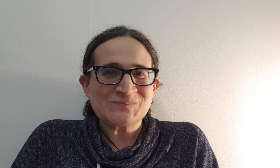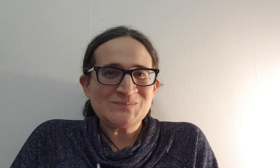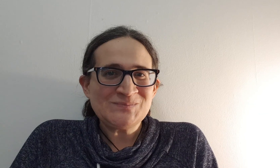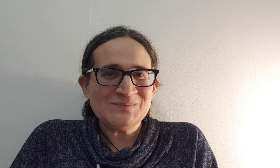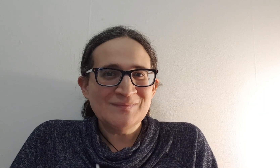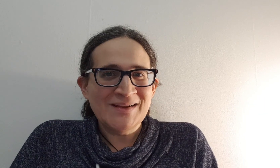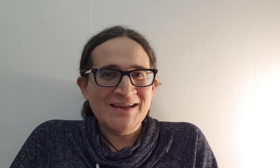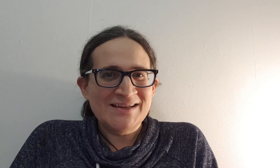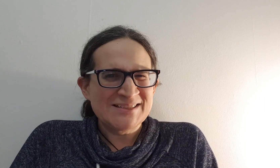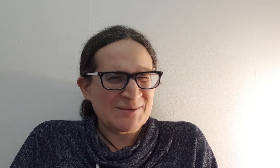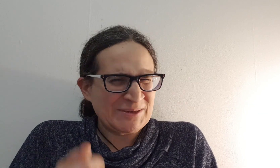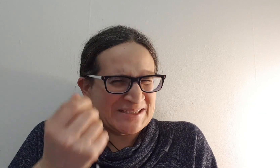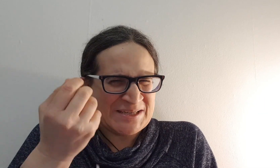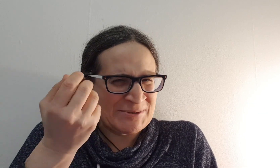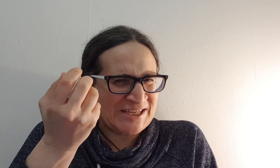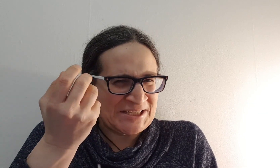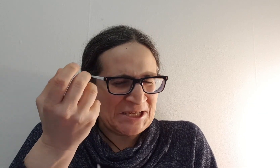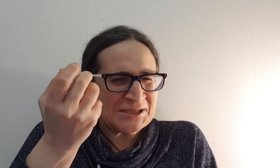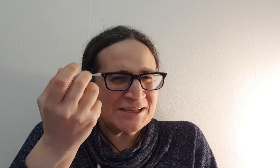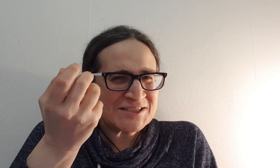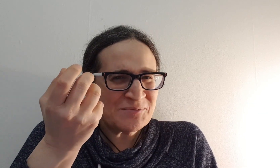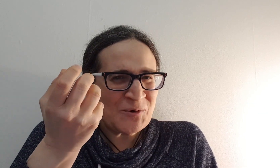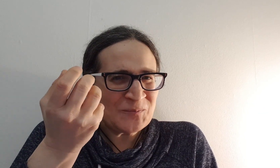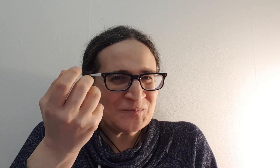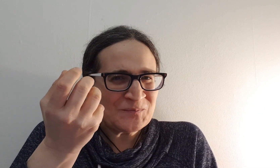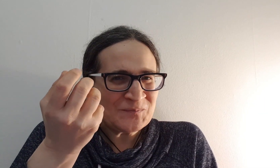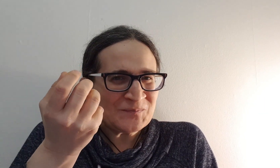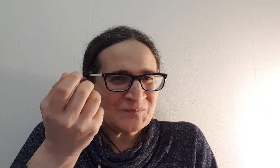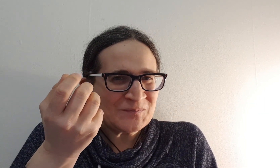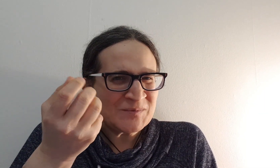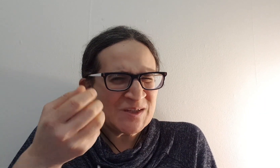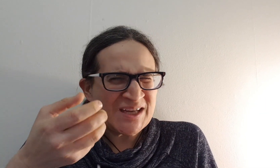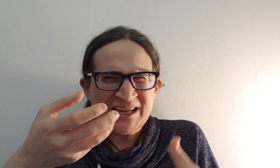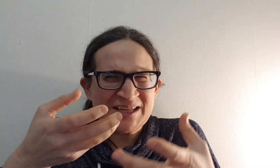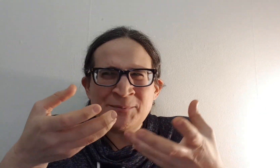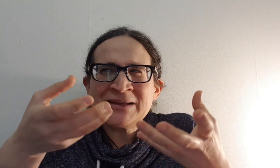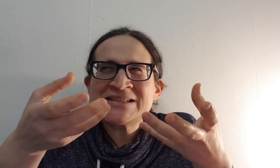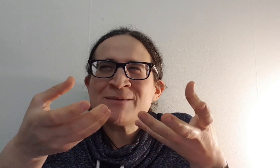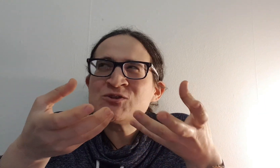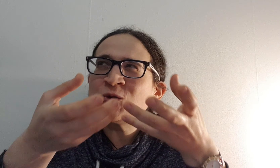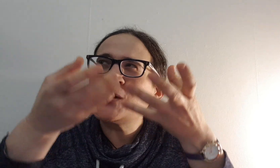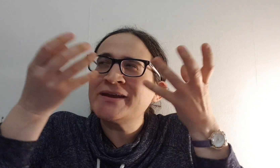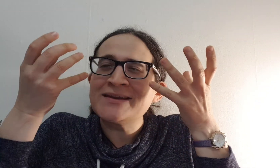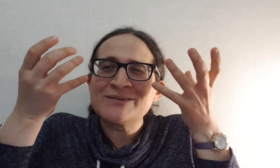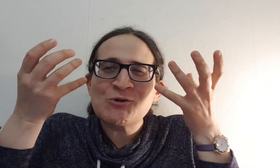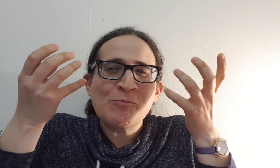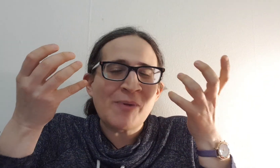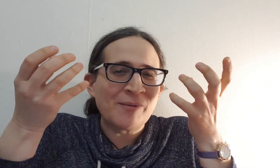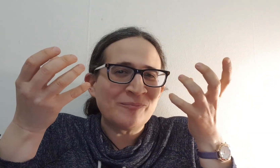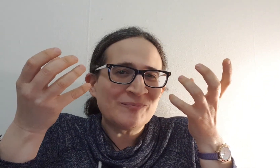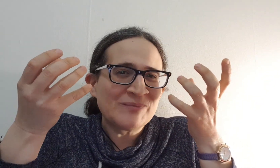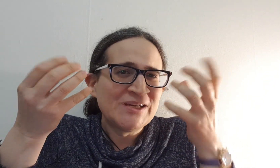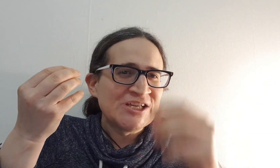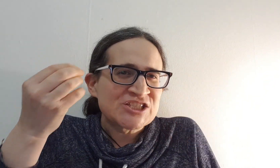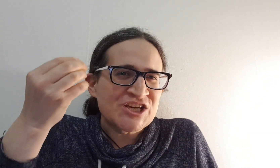אתם מרגישים את האנרגיה שבו? אני מרגישה משוחררת כל פעם שאני